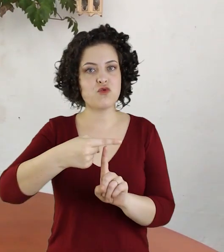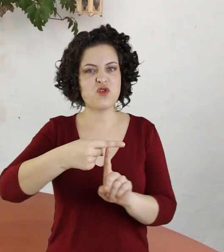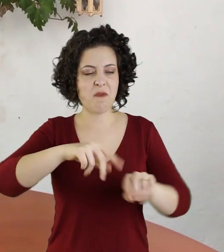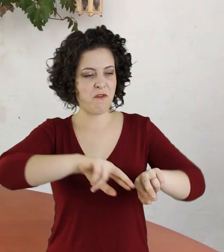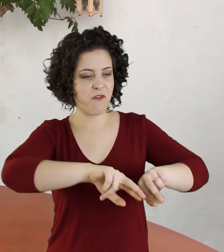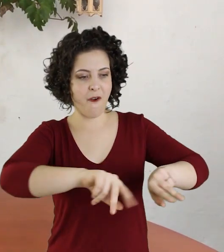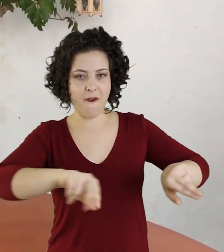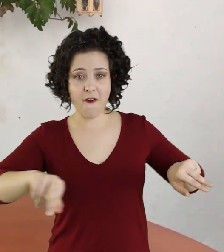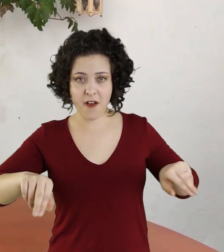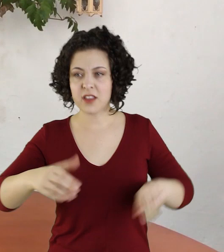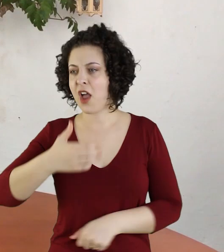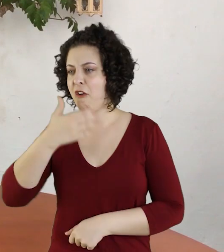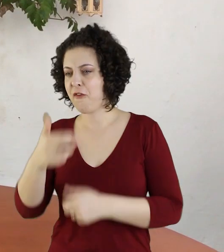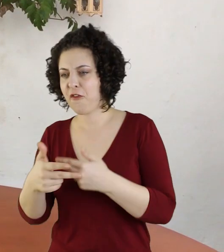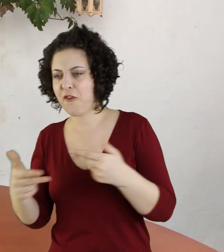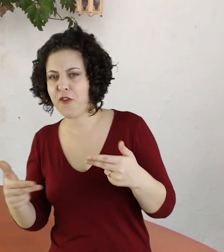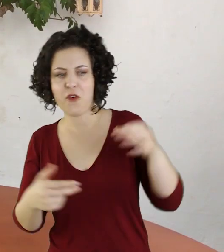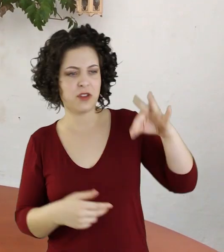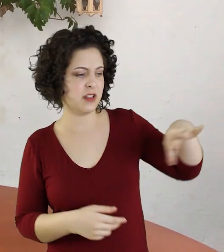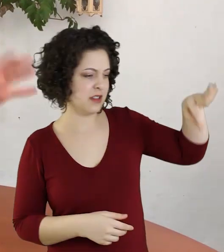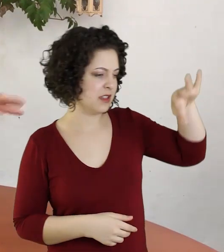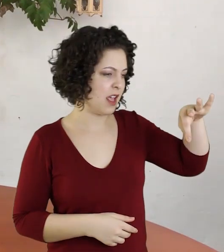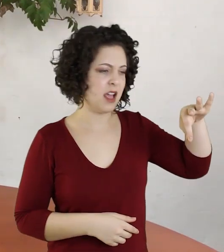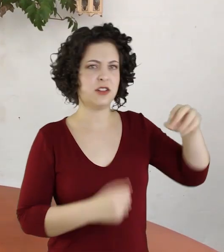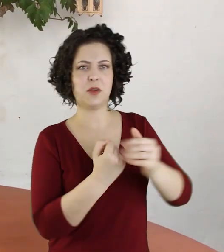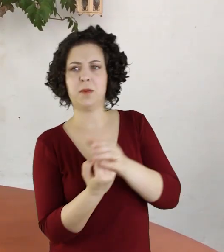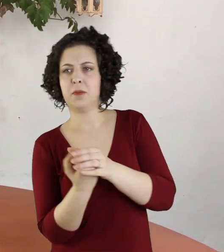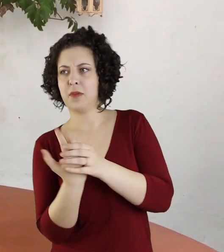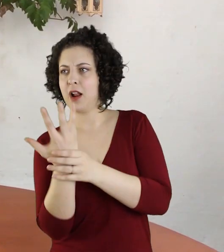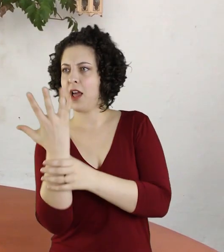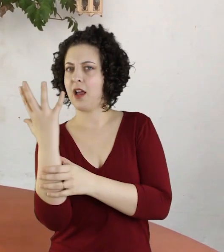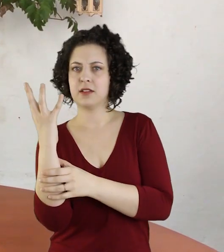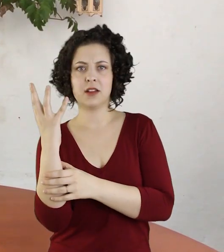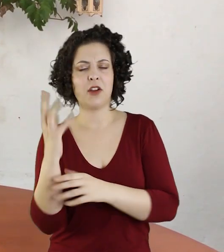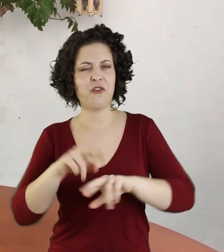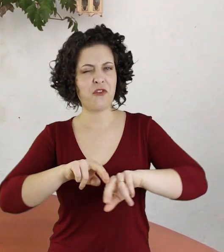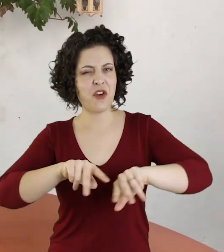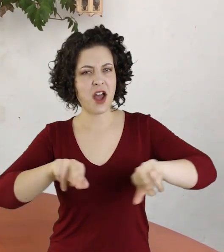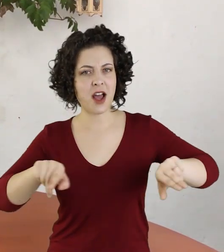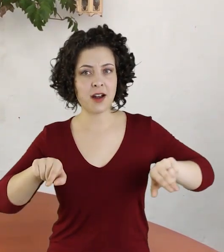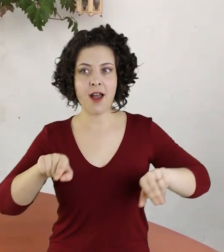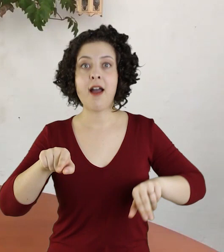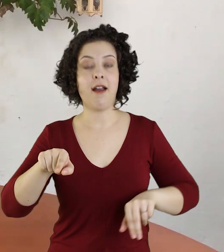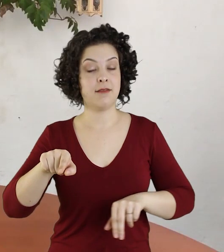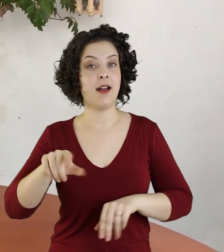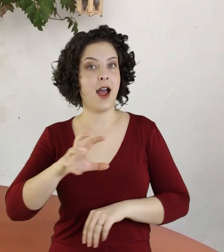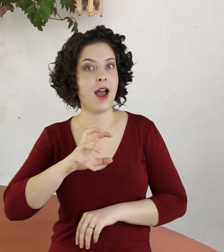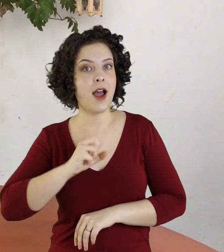encontrou. Tanto de frutas, insetos, plantas. E ela se encantou